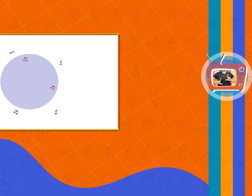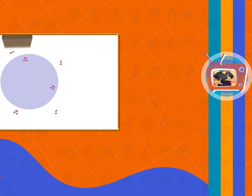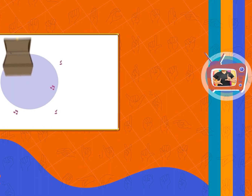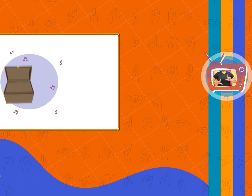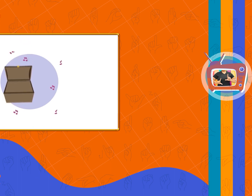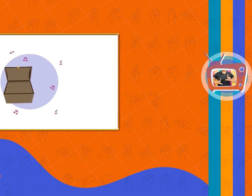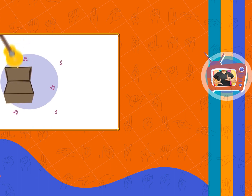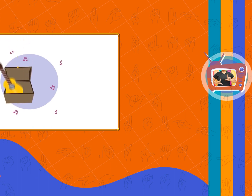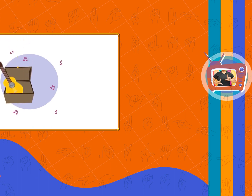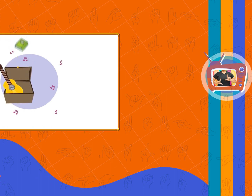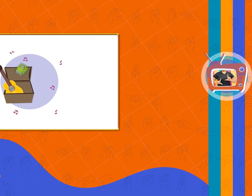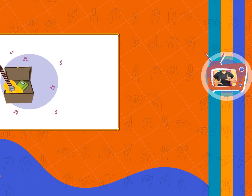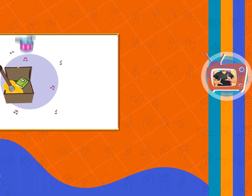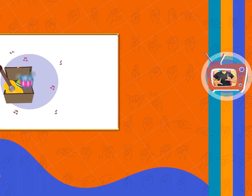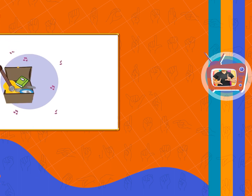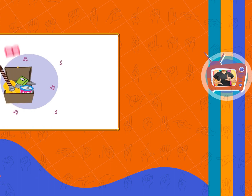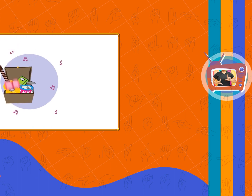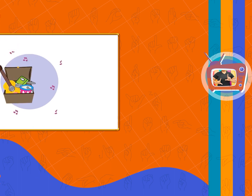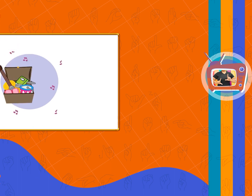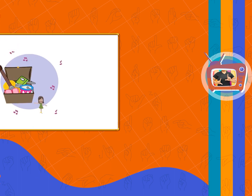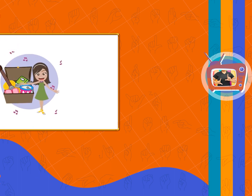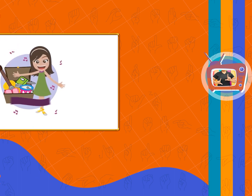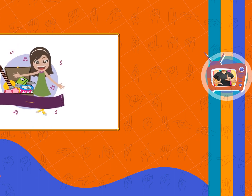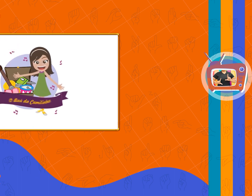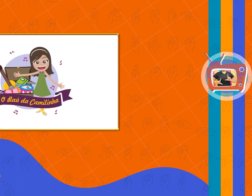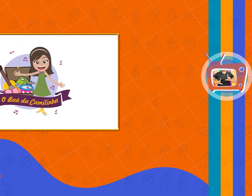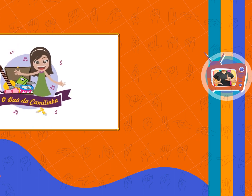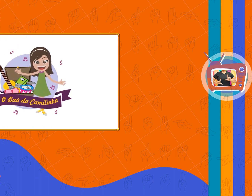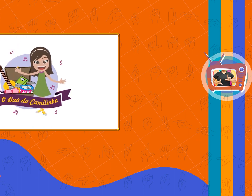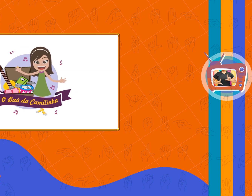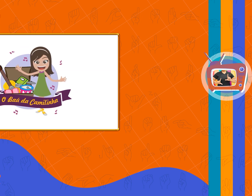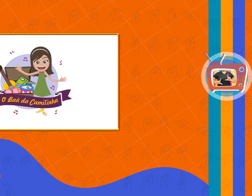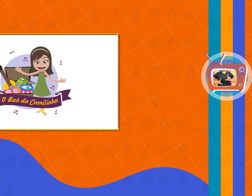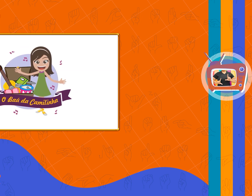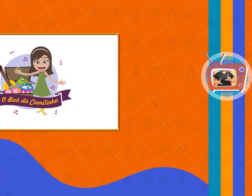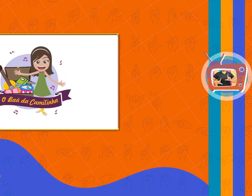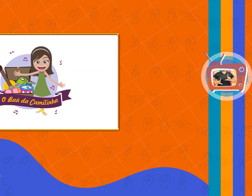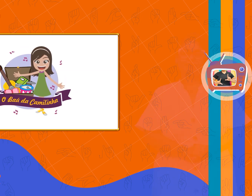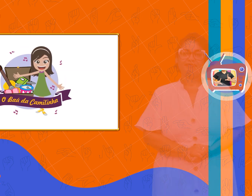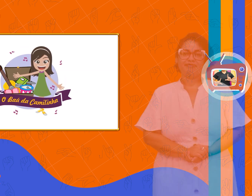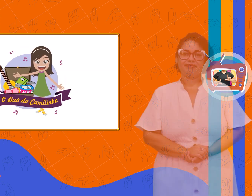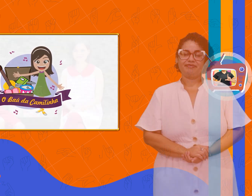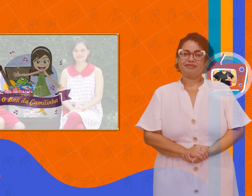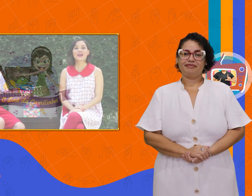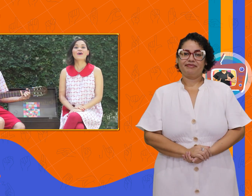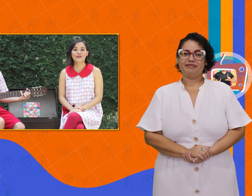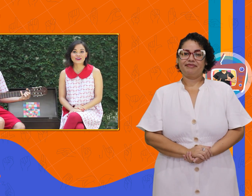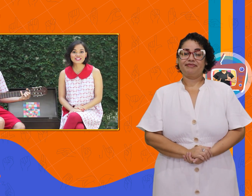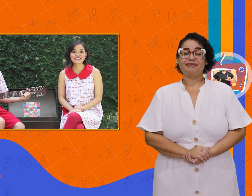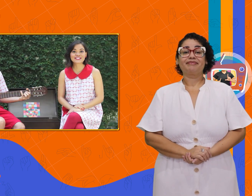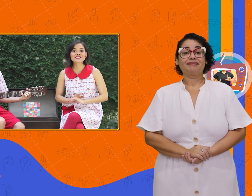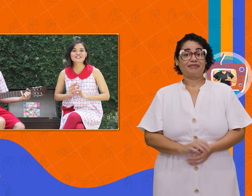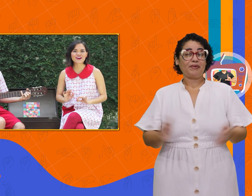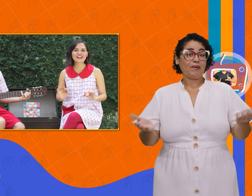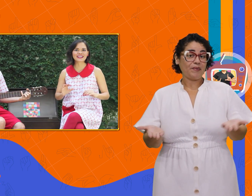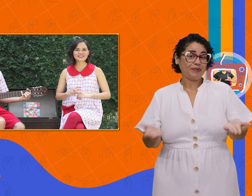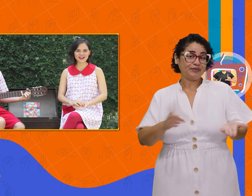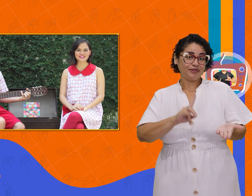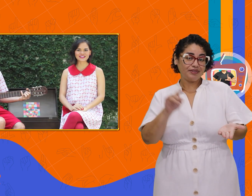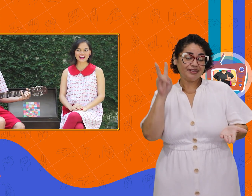É o Baú da Camilinha, é o Baú da Camilinha. Hoje é dia de história aqui no nosso canal.